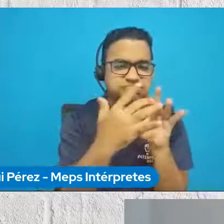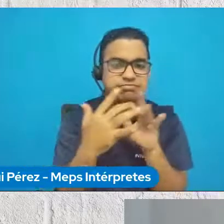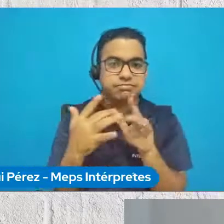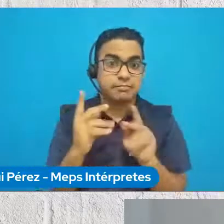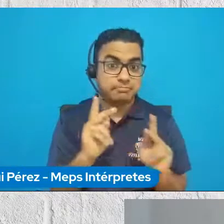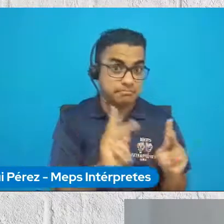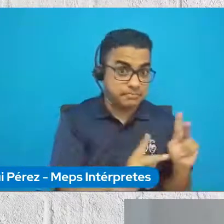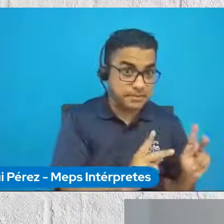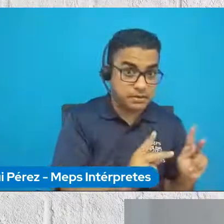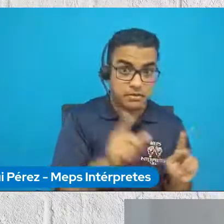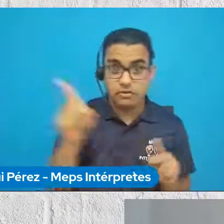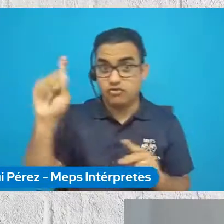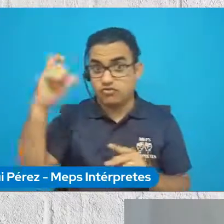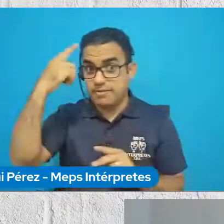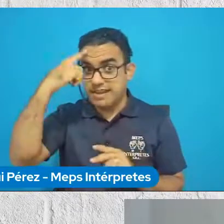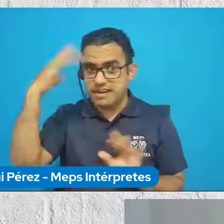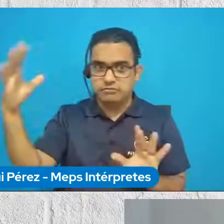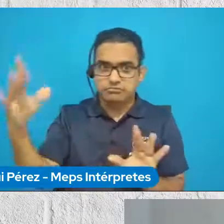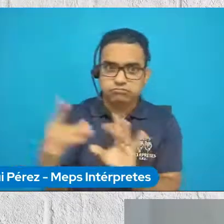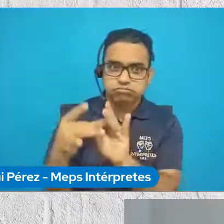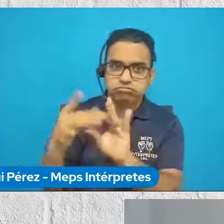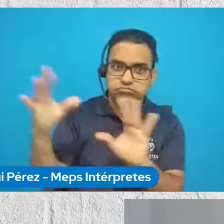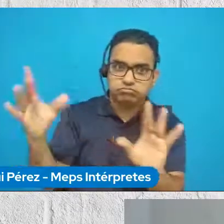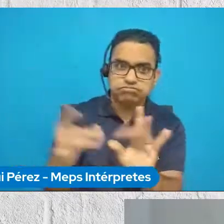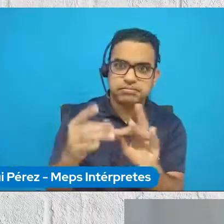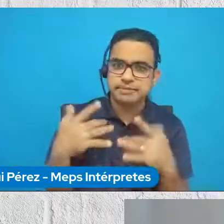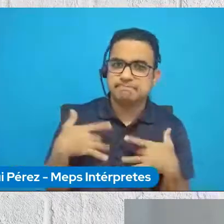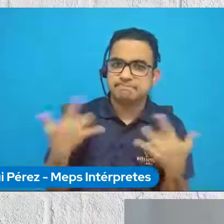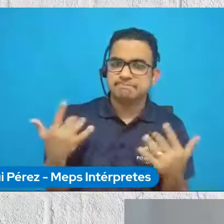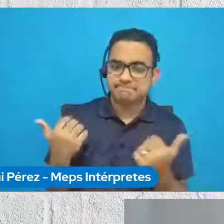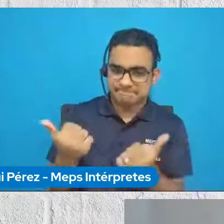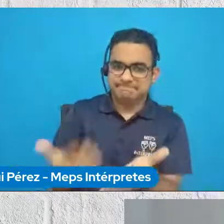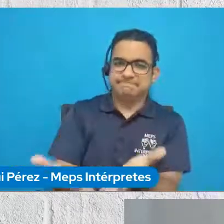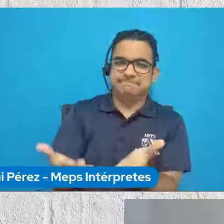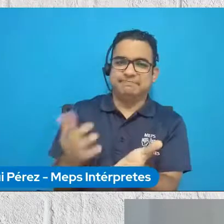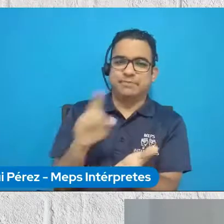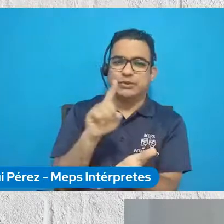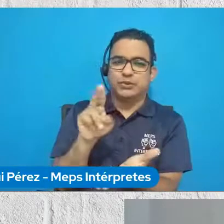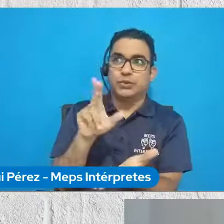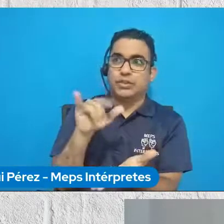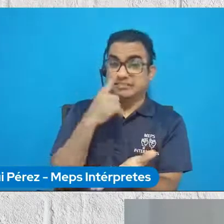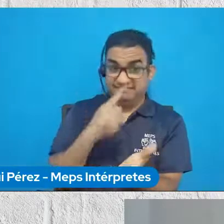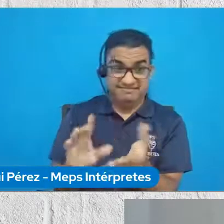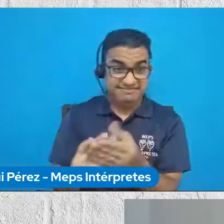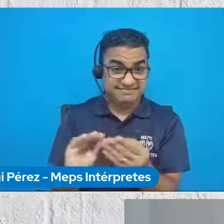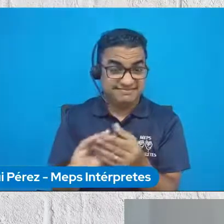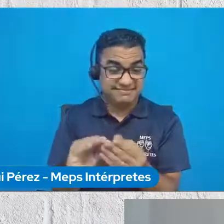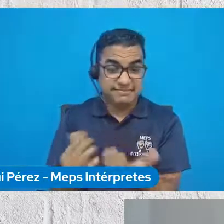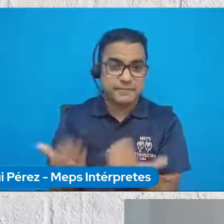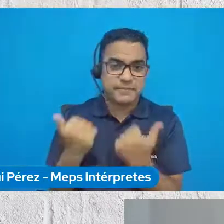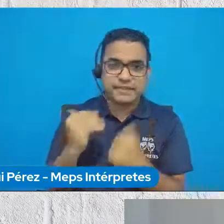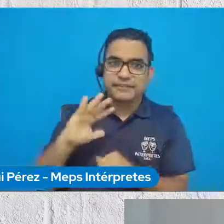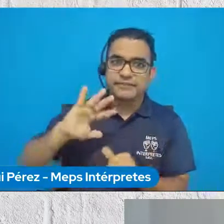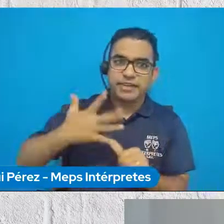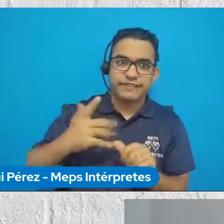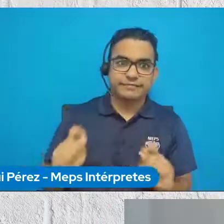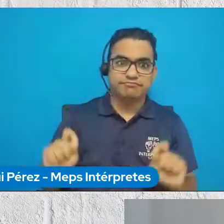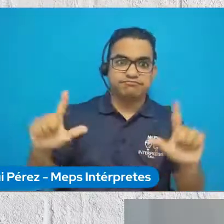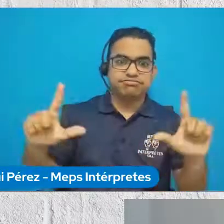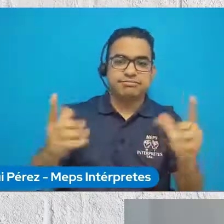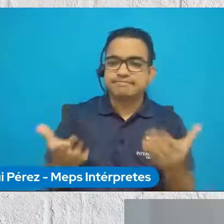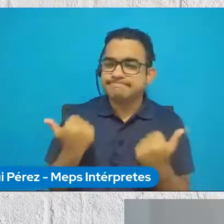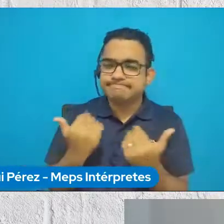las personas con sus gobiernos. Sin más, Zuli, te quiero dar la bienvenida a esta, la quinta emisión del programa. ¿Qué tal? ¿Cómo te